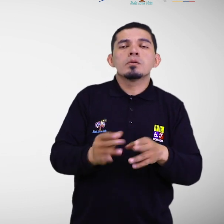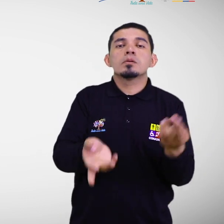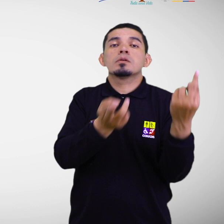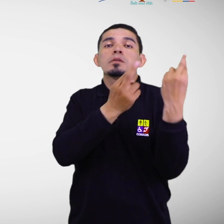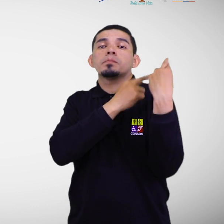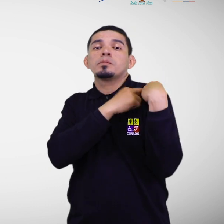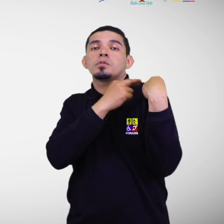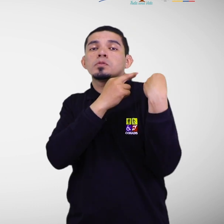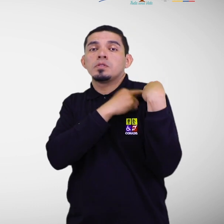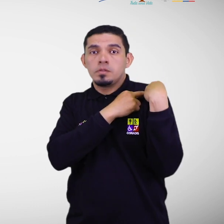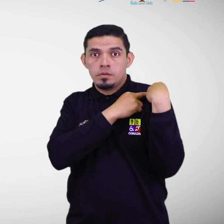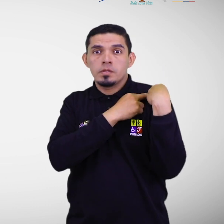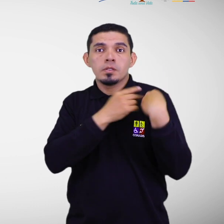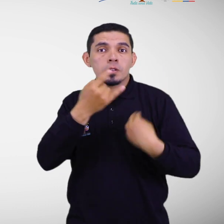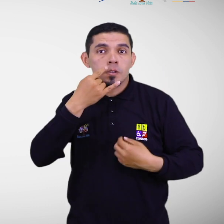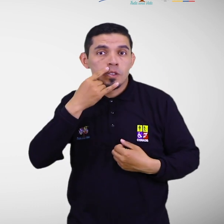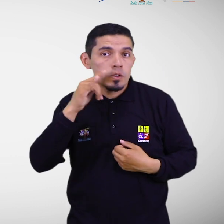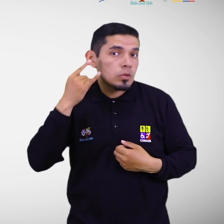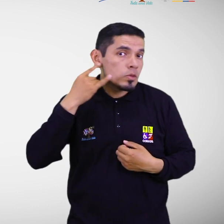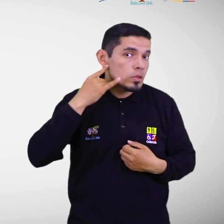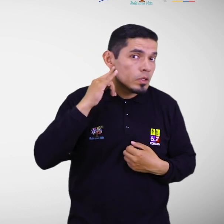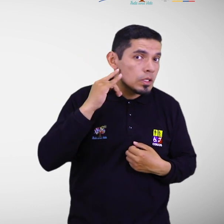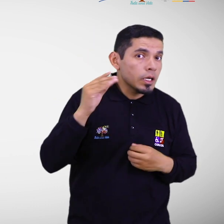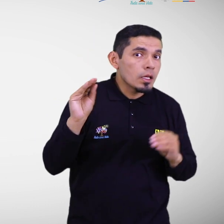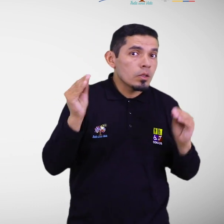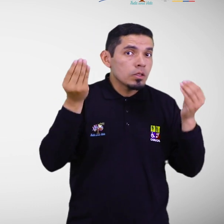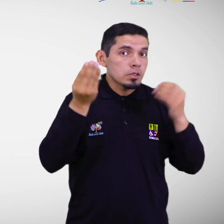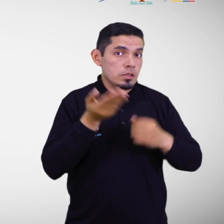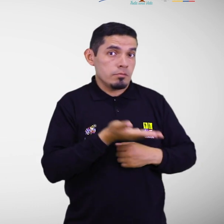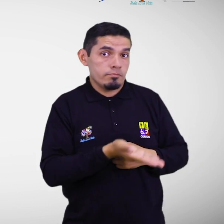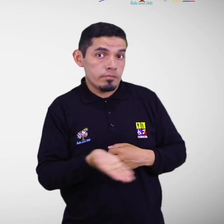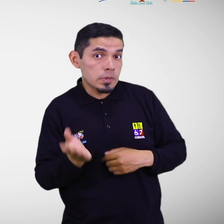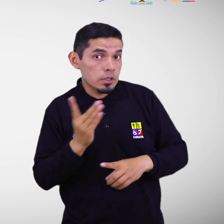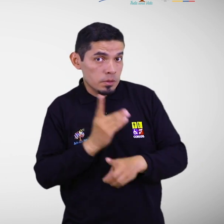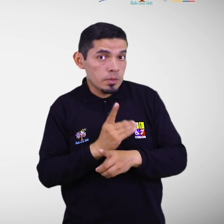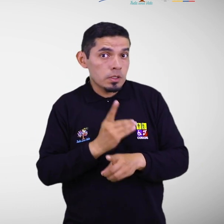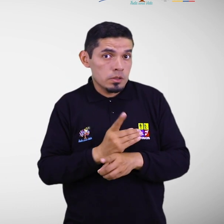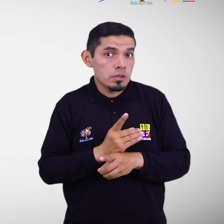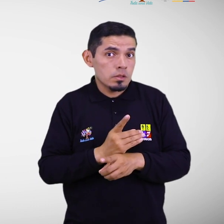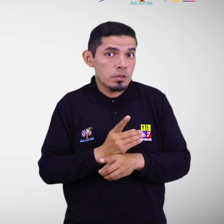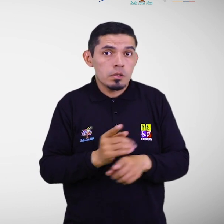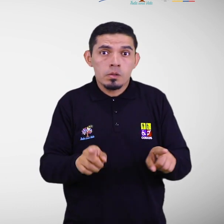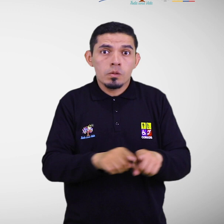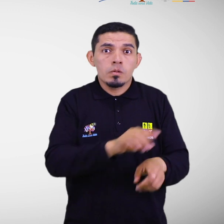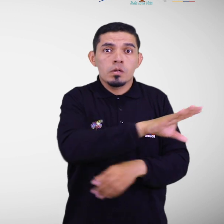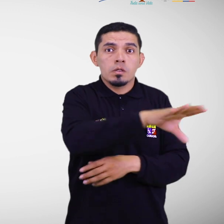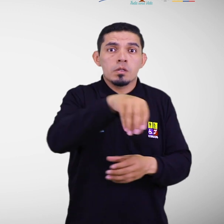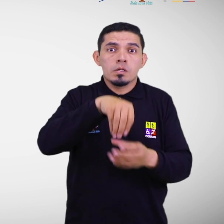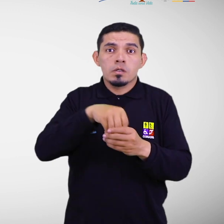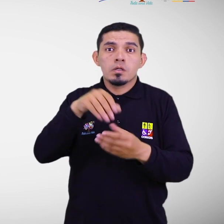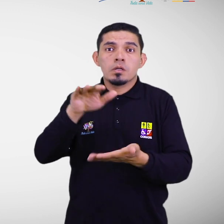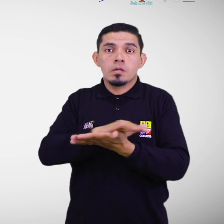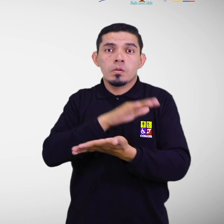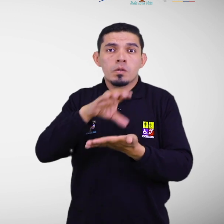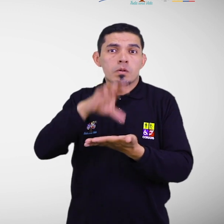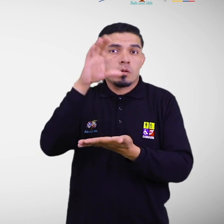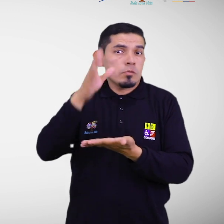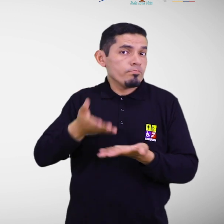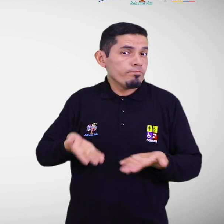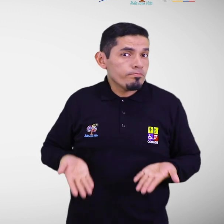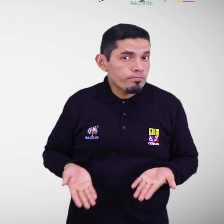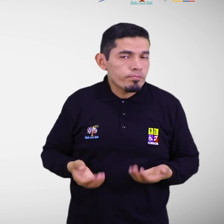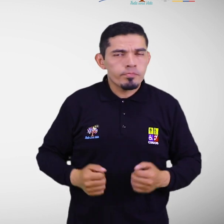responsabilidad con los niños, niñas y adolescentes con discapacidad incluidas en el Sistema Educativo Nacional.